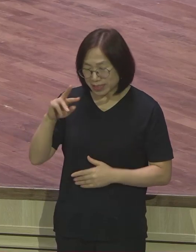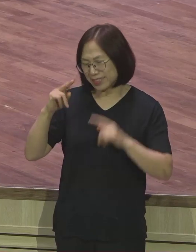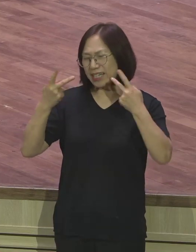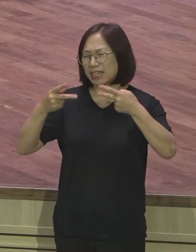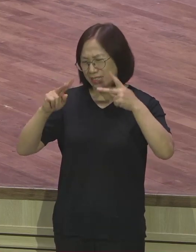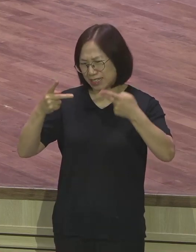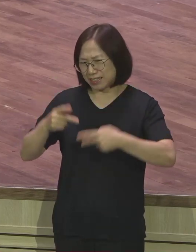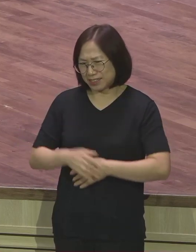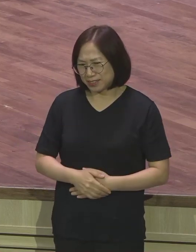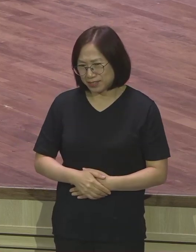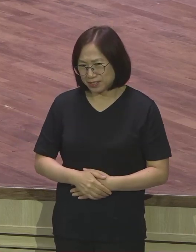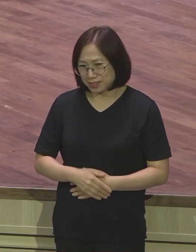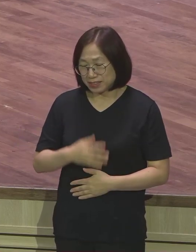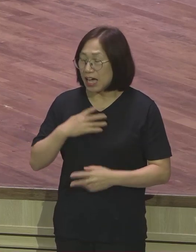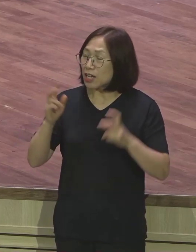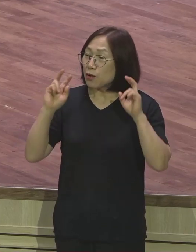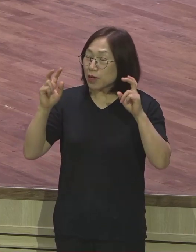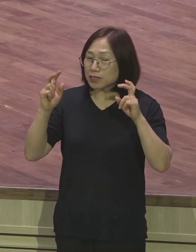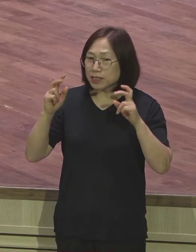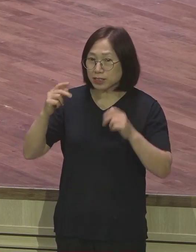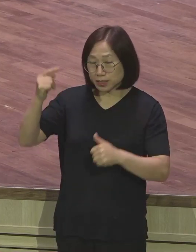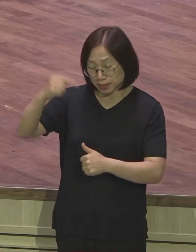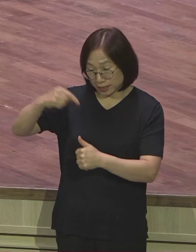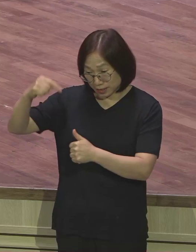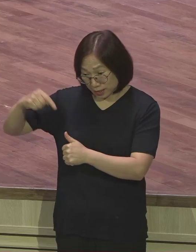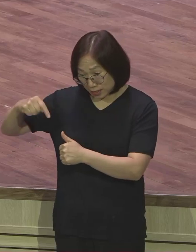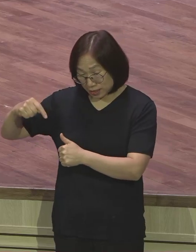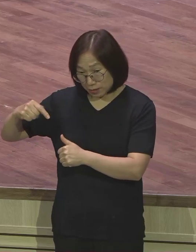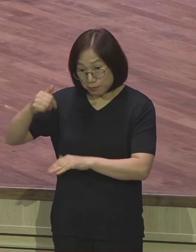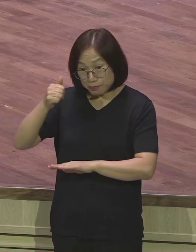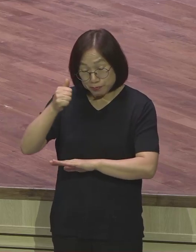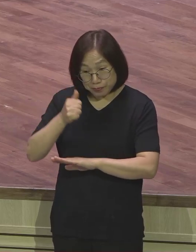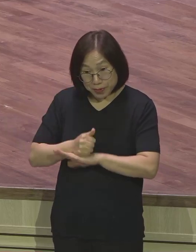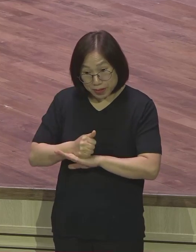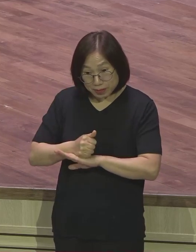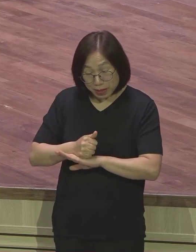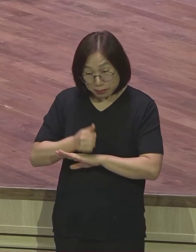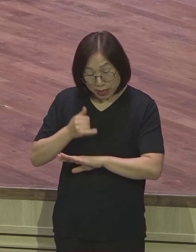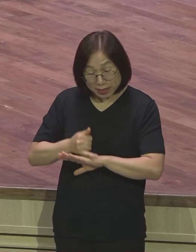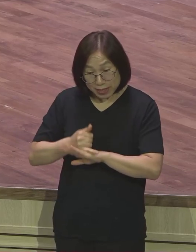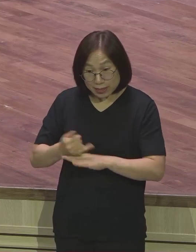나는 회사에서 그저 남들이 시키는 그런 말단의 일을 하고 있다고 괜찮습니다.